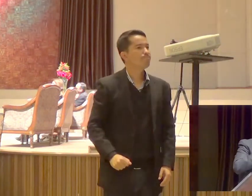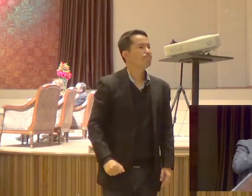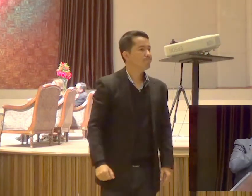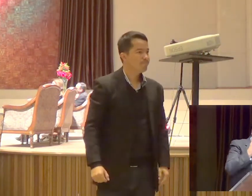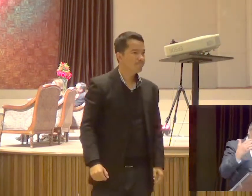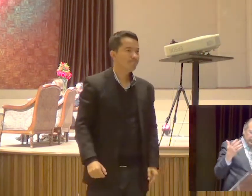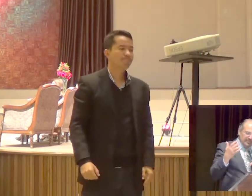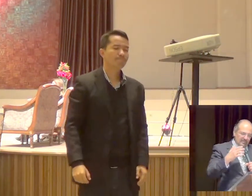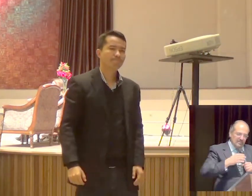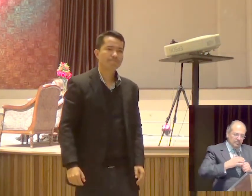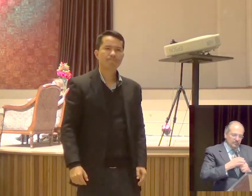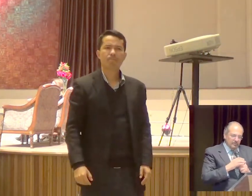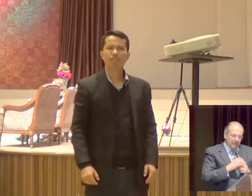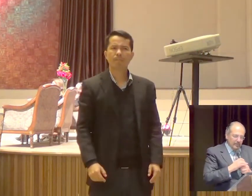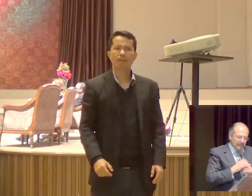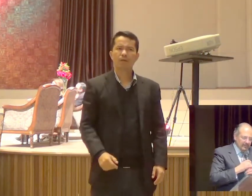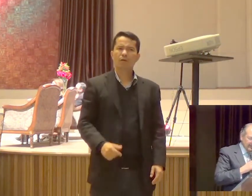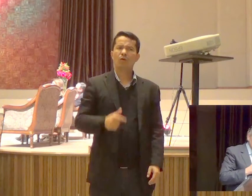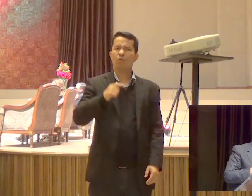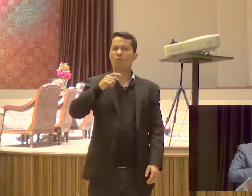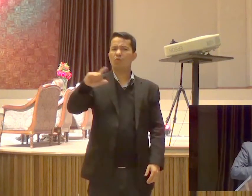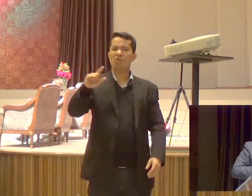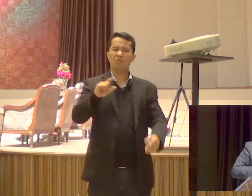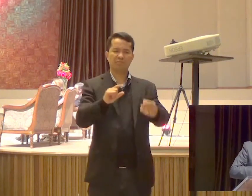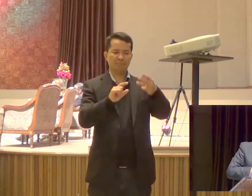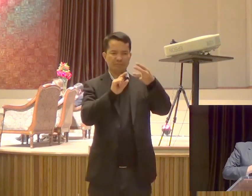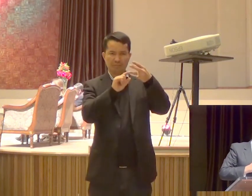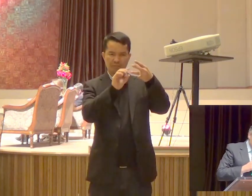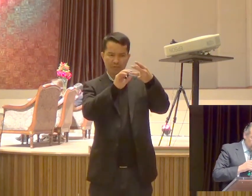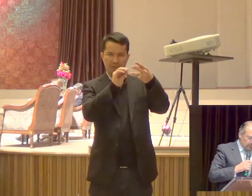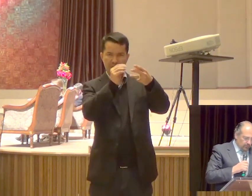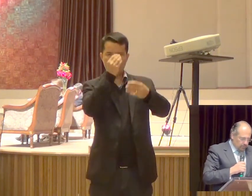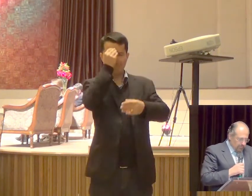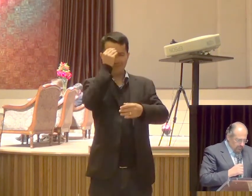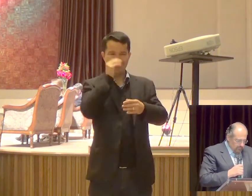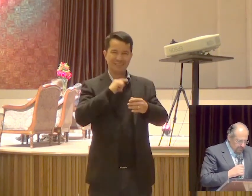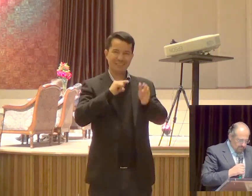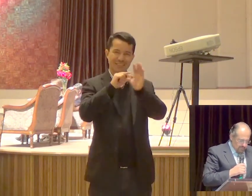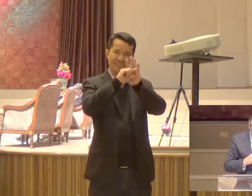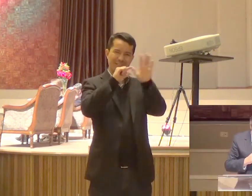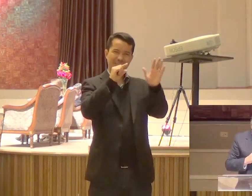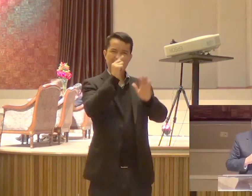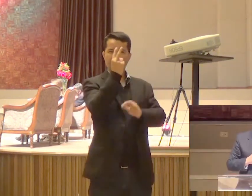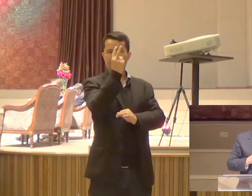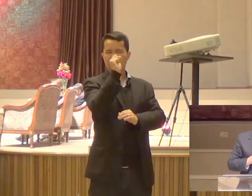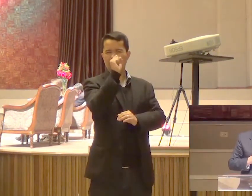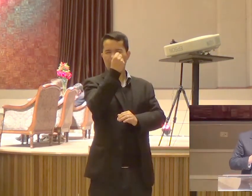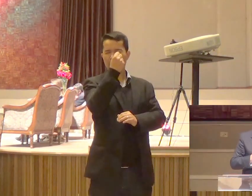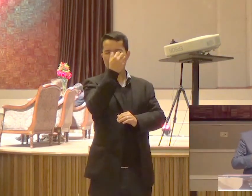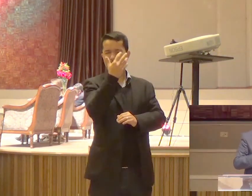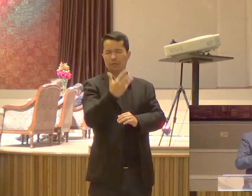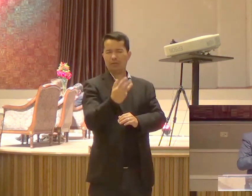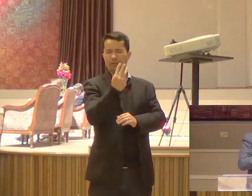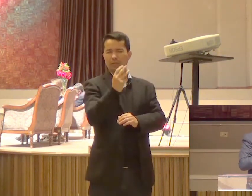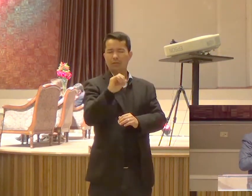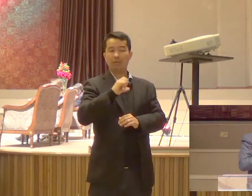Um outro princípio Eu leio No versículo 28 Ao 30 Diz assim Paulo falando agora Para os